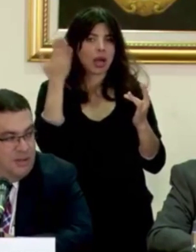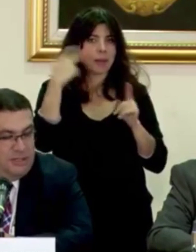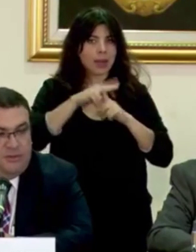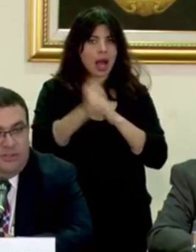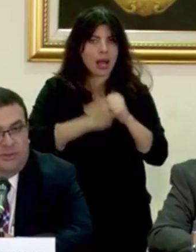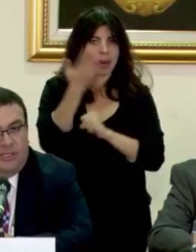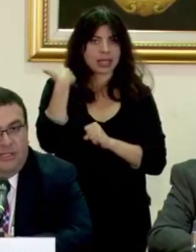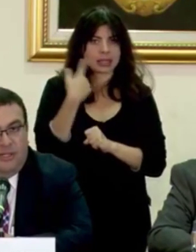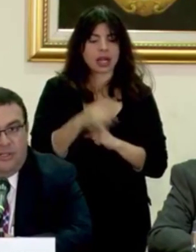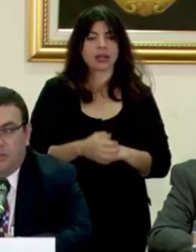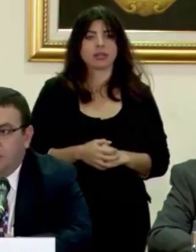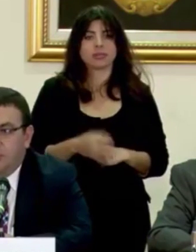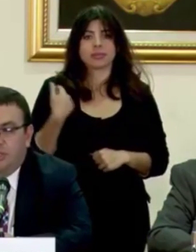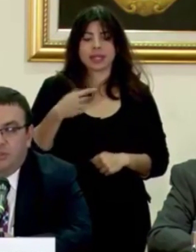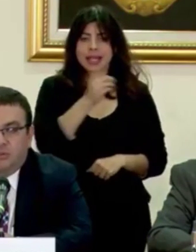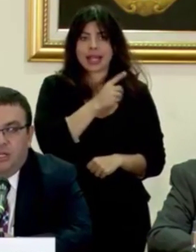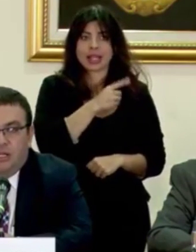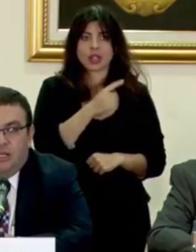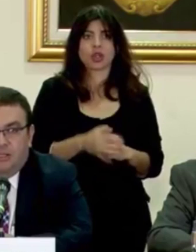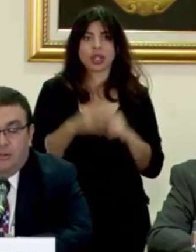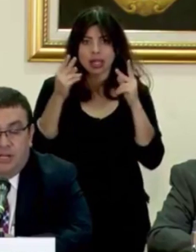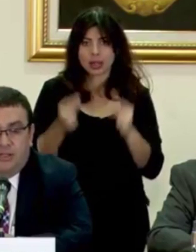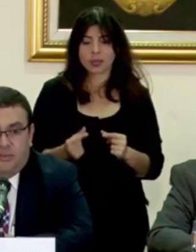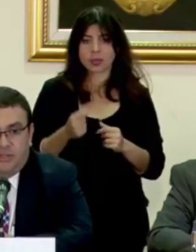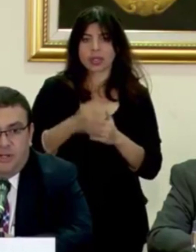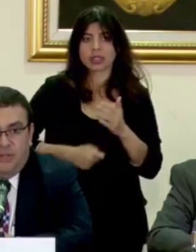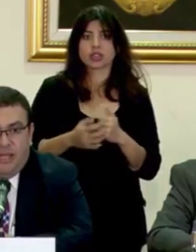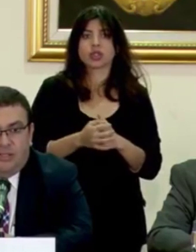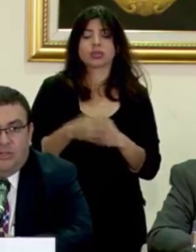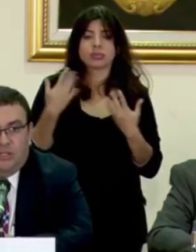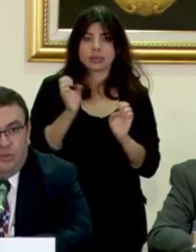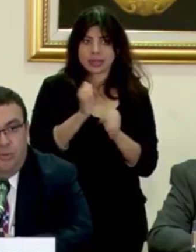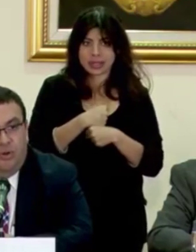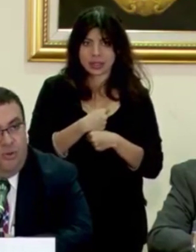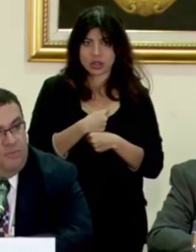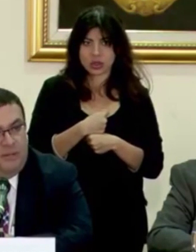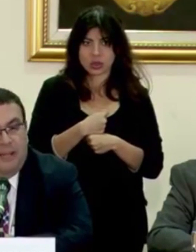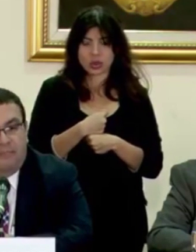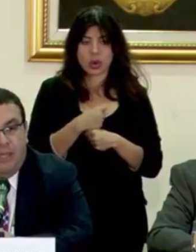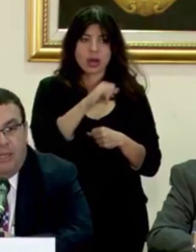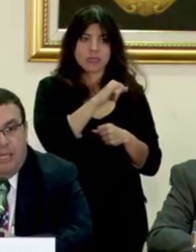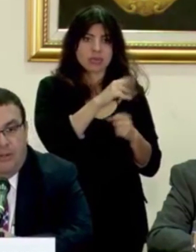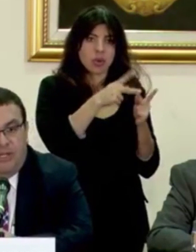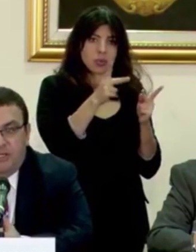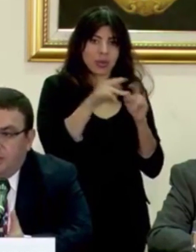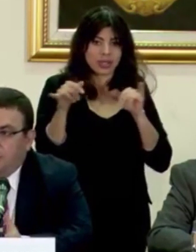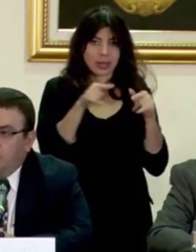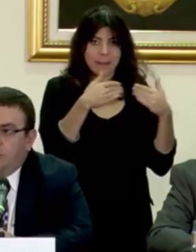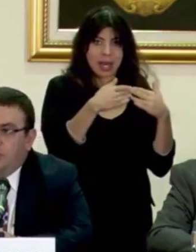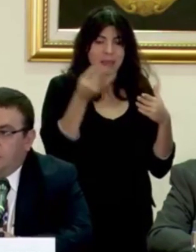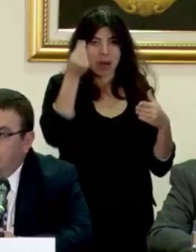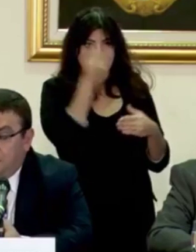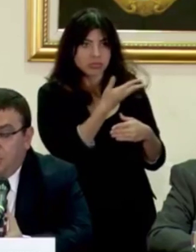el año pasado a través de una nota que el señor director de tributación, el director general de tributación había hecho a su homólogo en Panamá, donde les